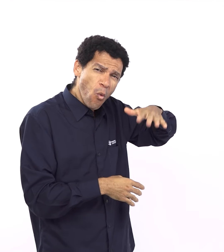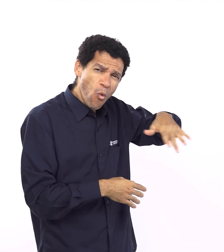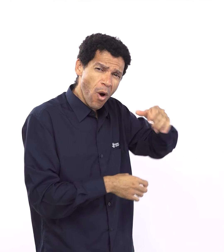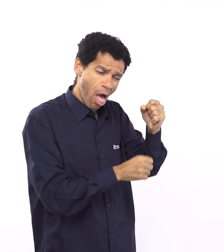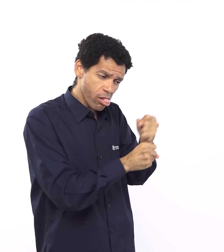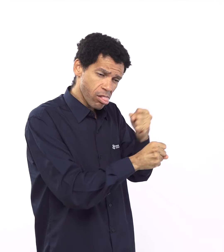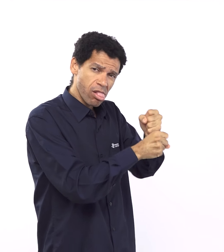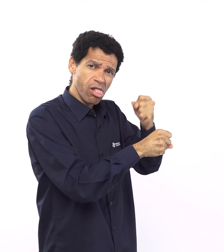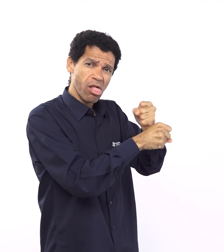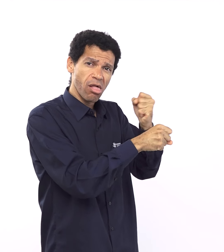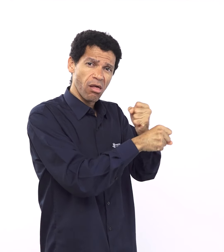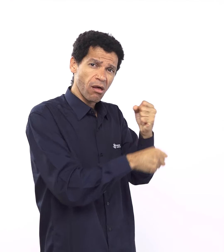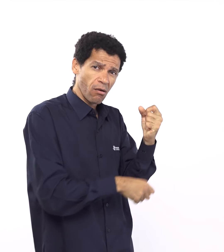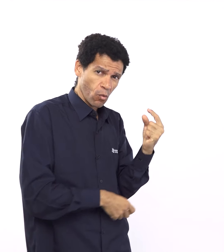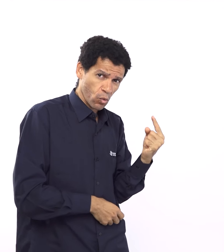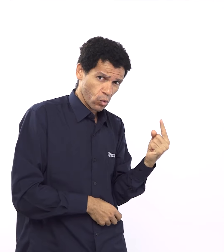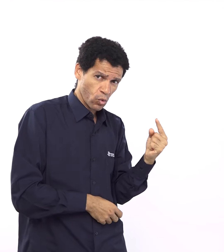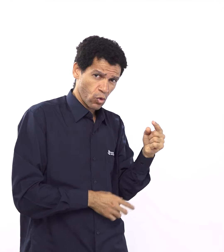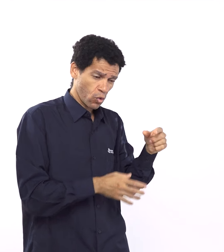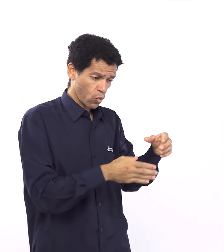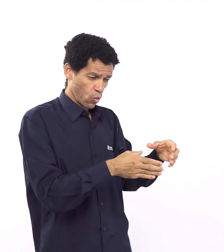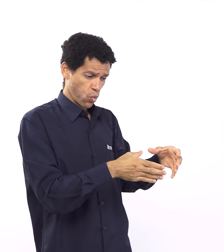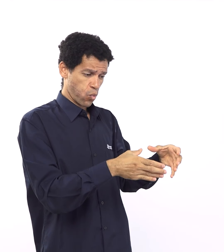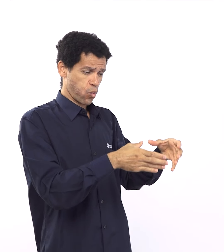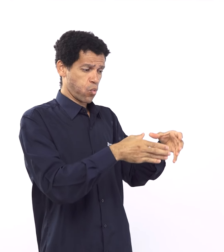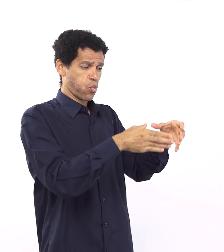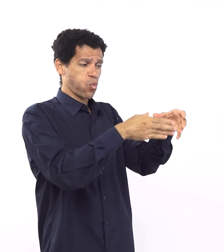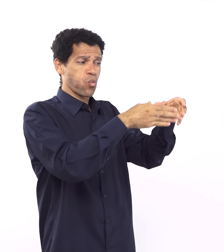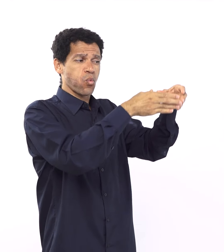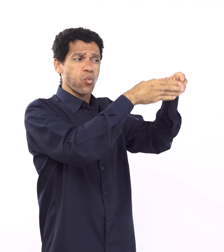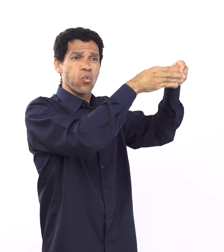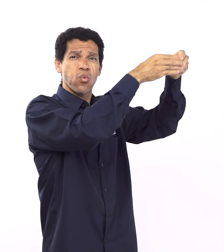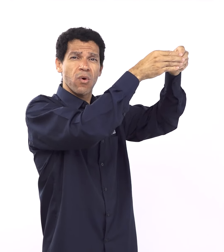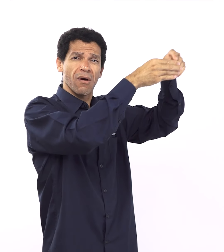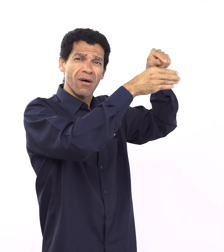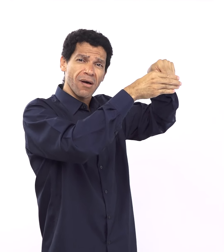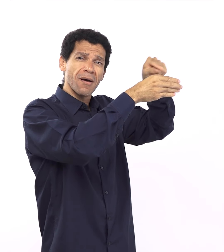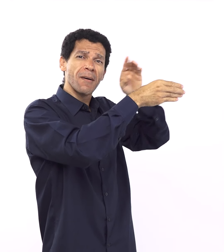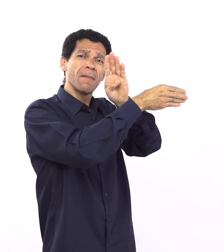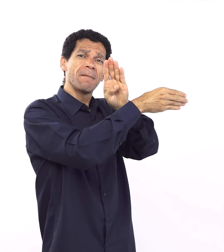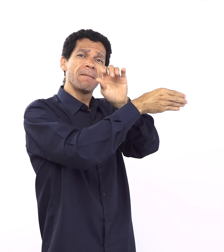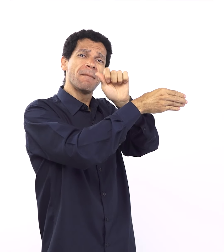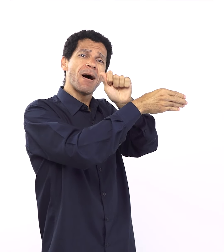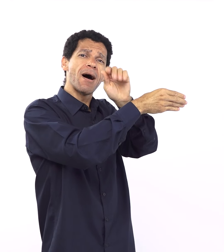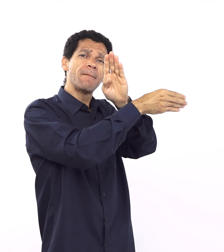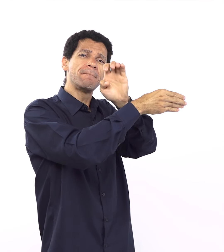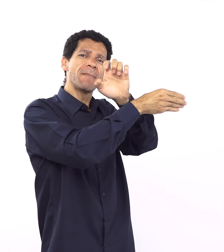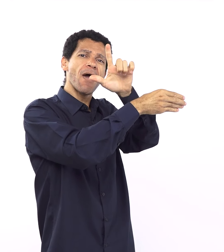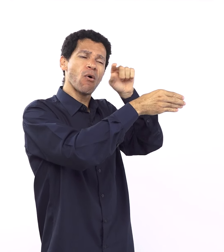chamado, essas promessas que ele recebe através da aliança, lá no capítulo 15, mas, em essência,